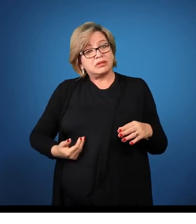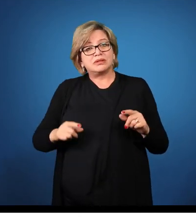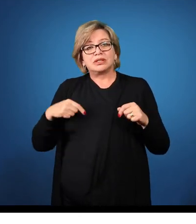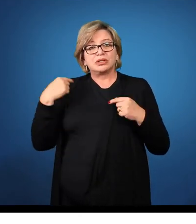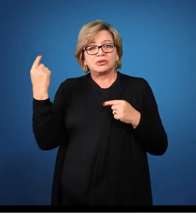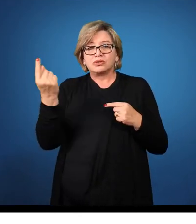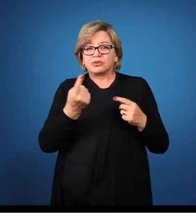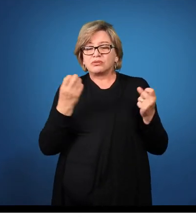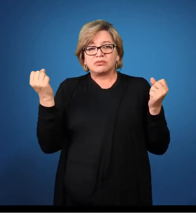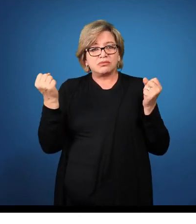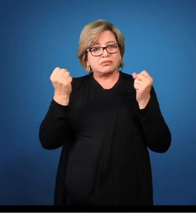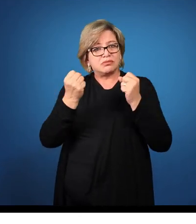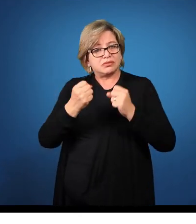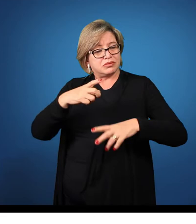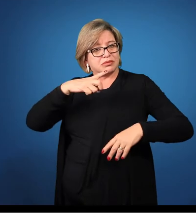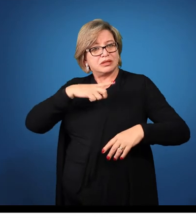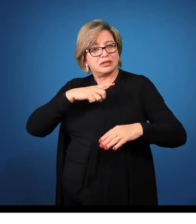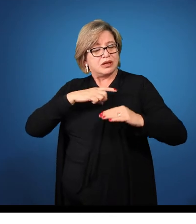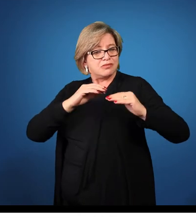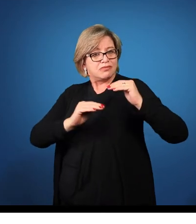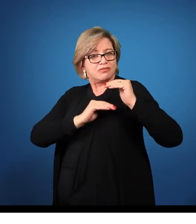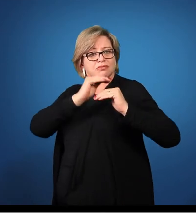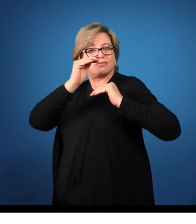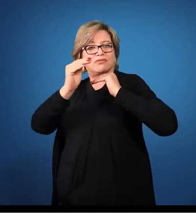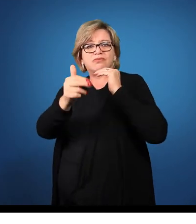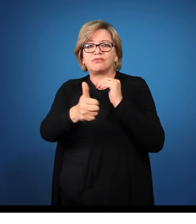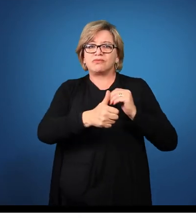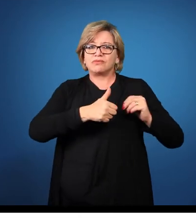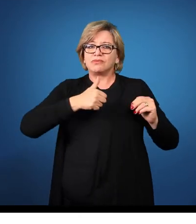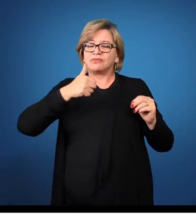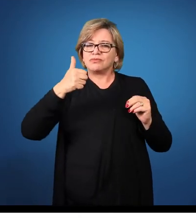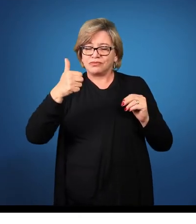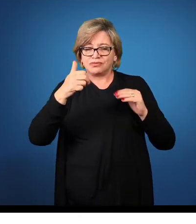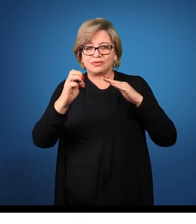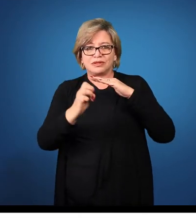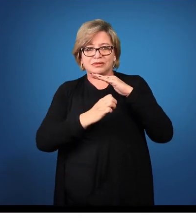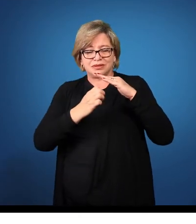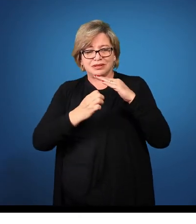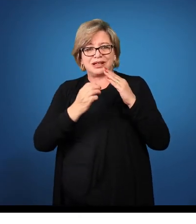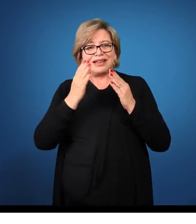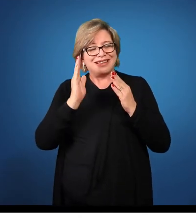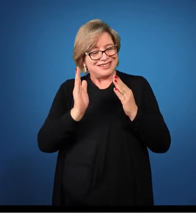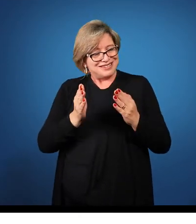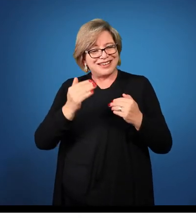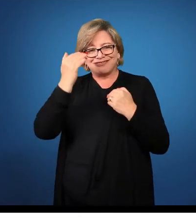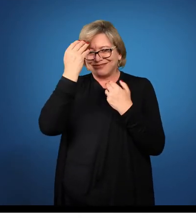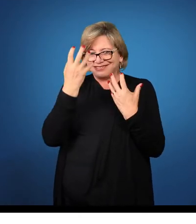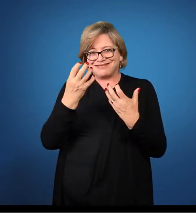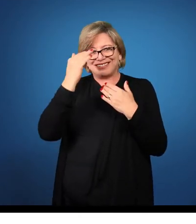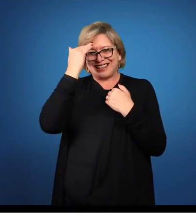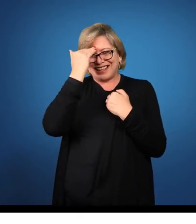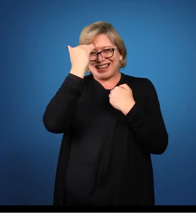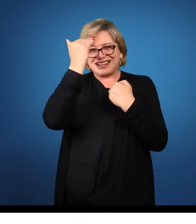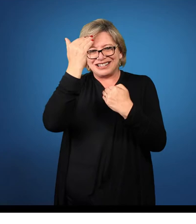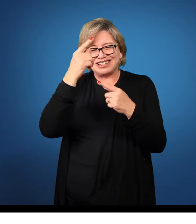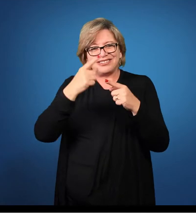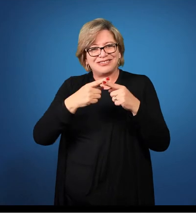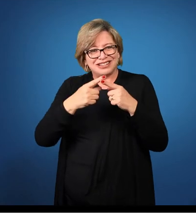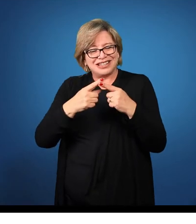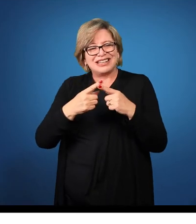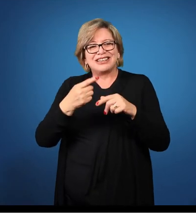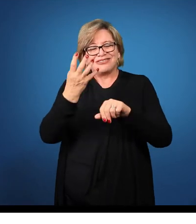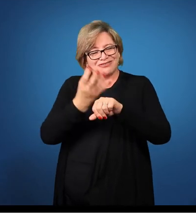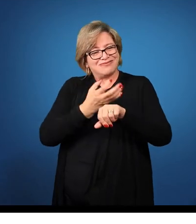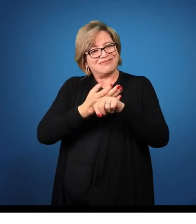que nós possamos, então, ter um desenvolvimento melhor das empresas. Desde já, eu gostaria de agradecer vocês por estarem na